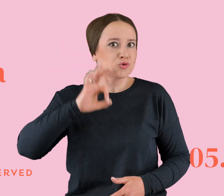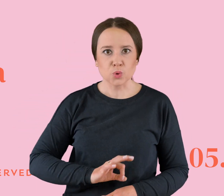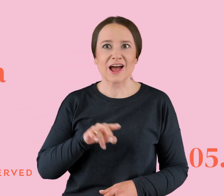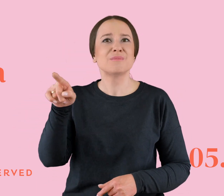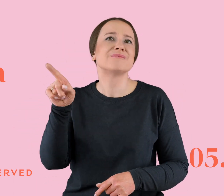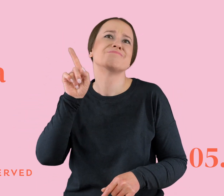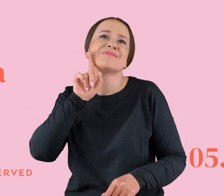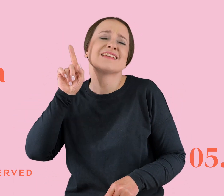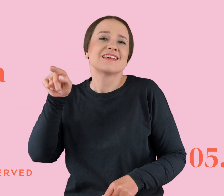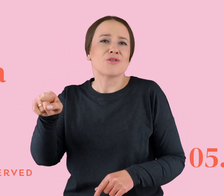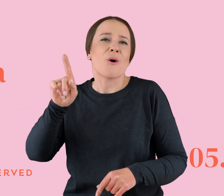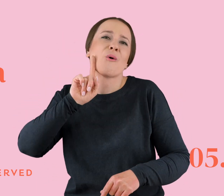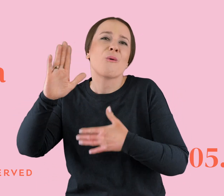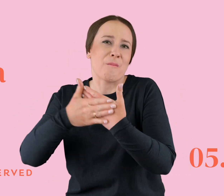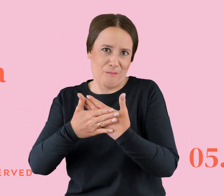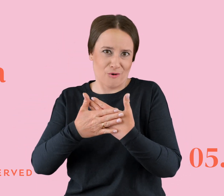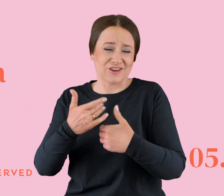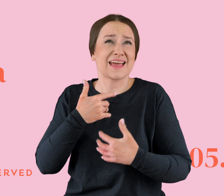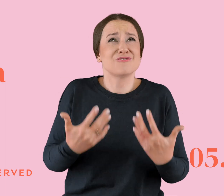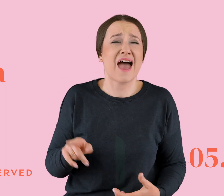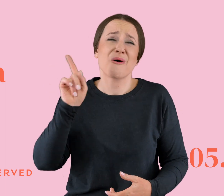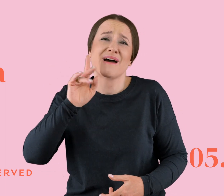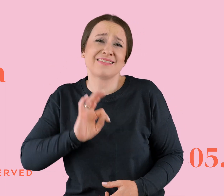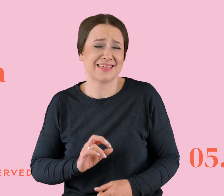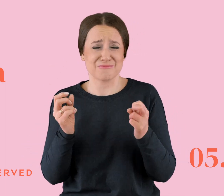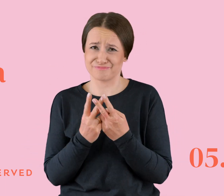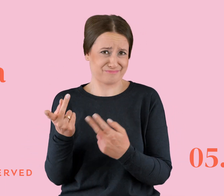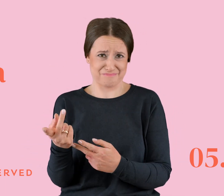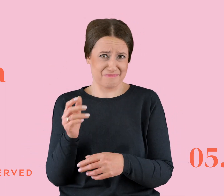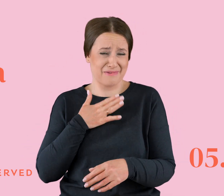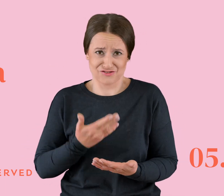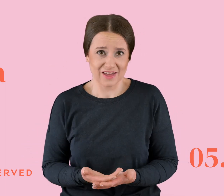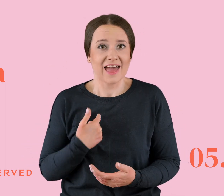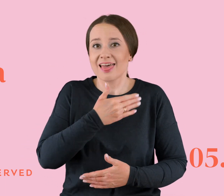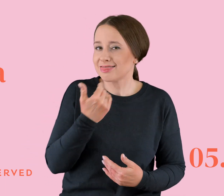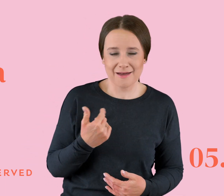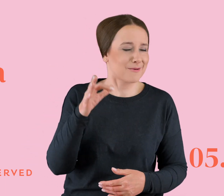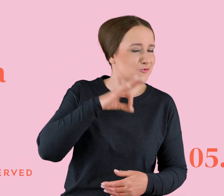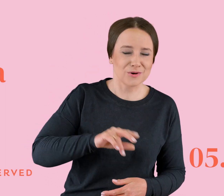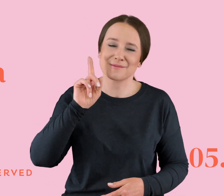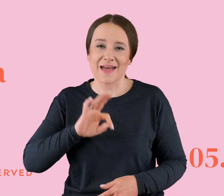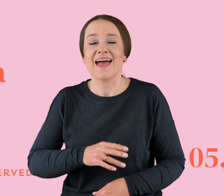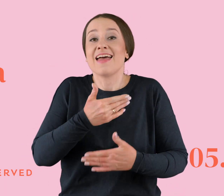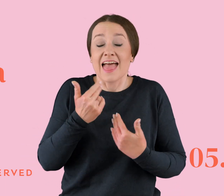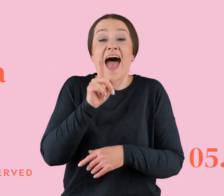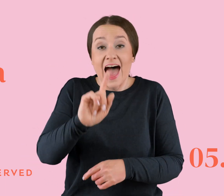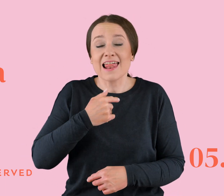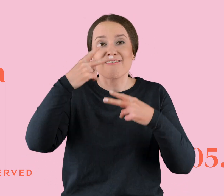syna. Przysięgam. Ale nie mam ani syna, ani córki. Więc przeczytam wam po prostu fragmenty tego maila. I oto od czego się zaczęła ta